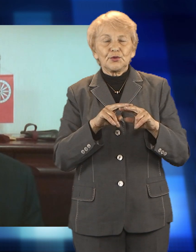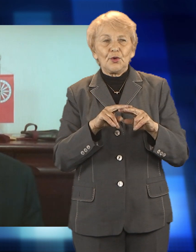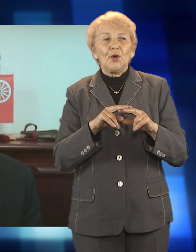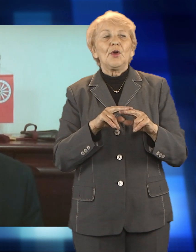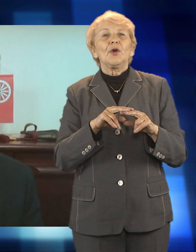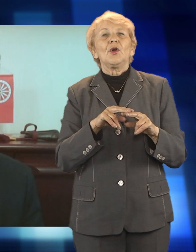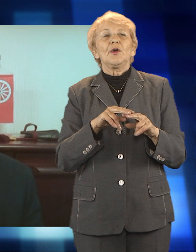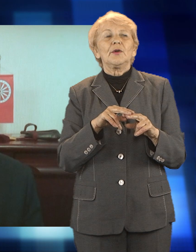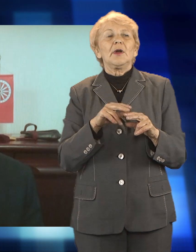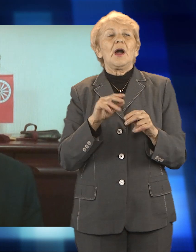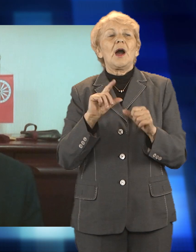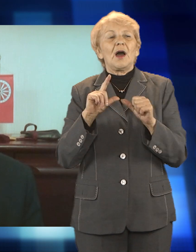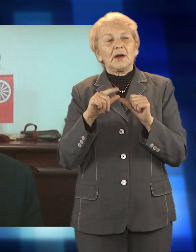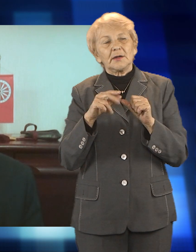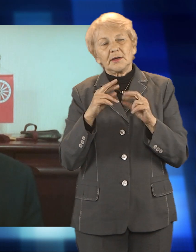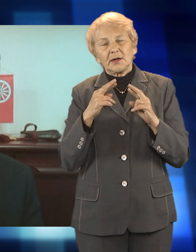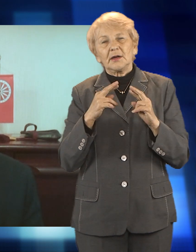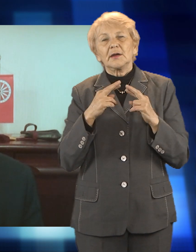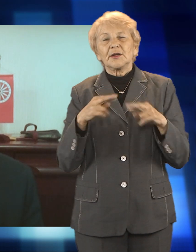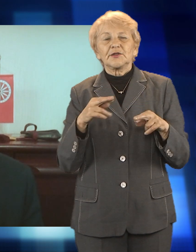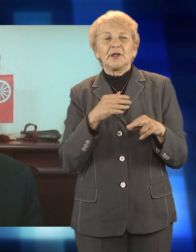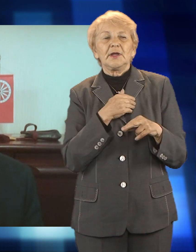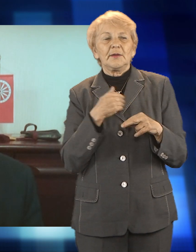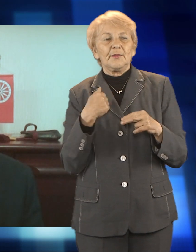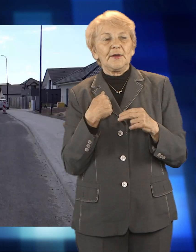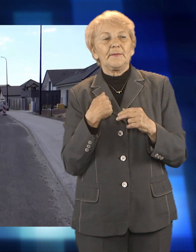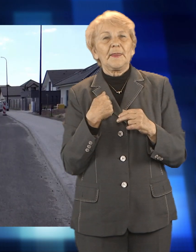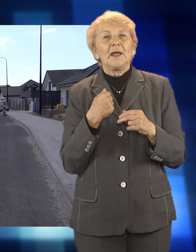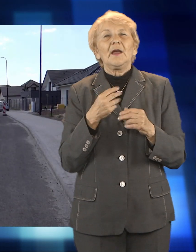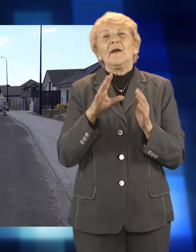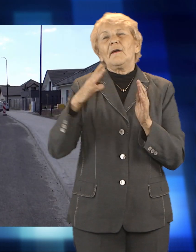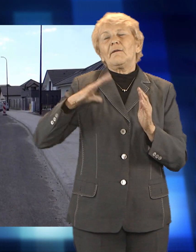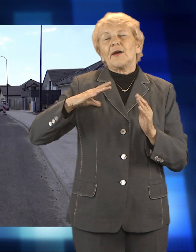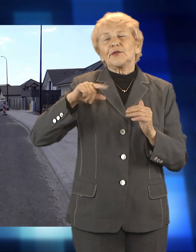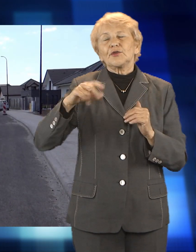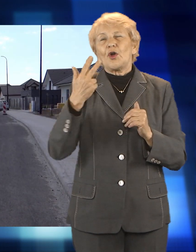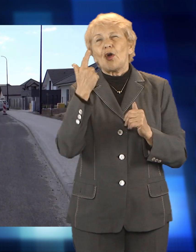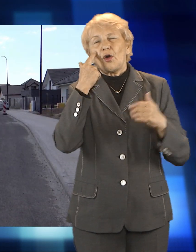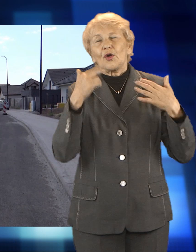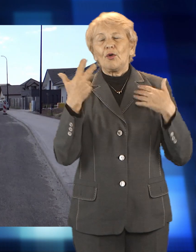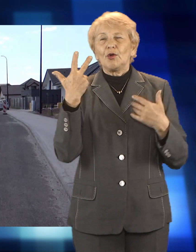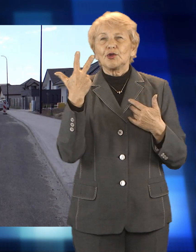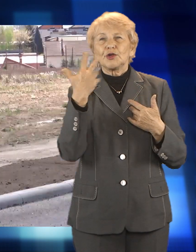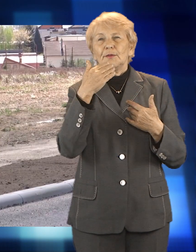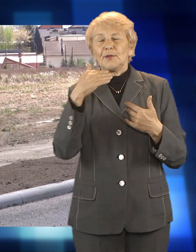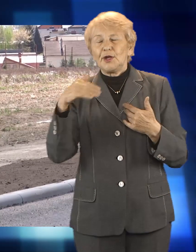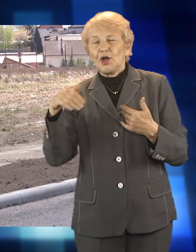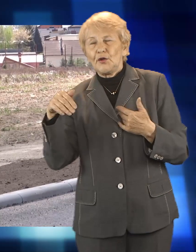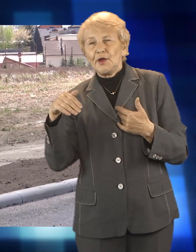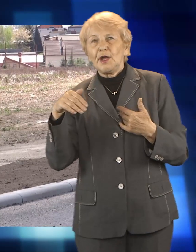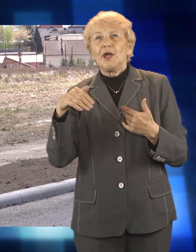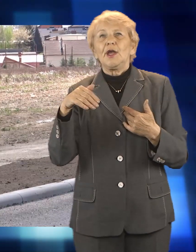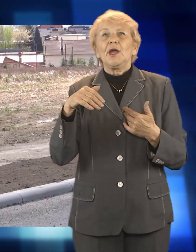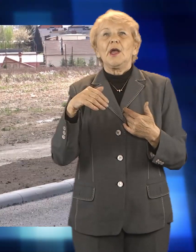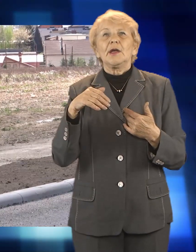jakby wrócą do tego beneficjenta. Wartość inwestycji to 3 miliony 400 tysięcy dla